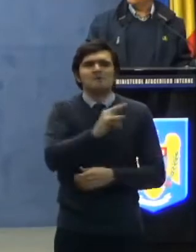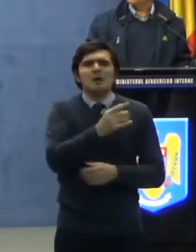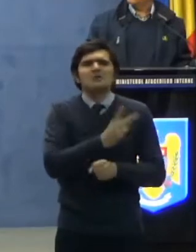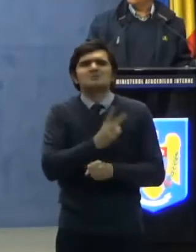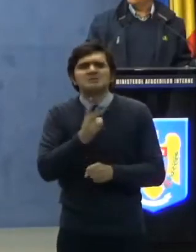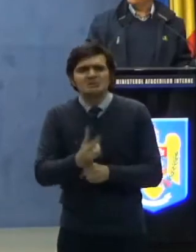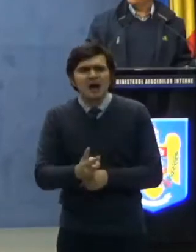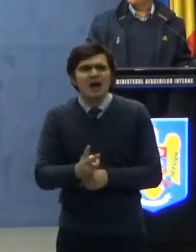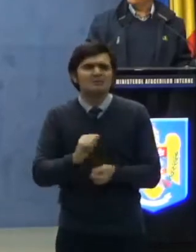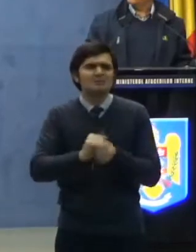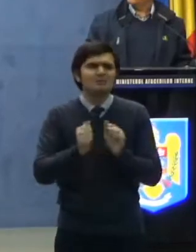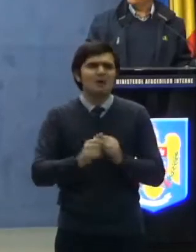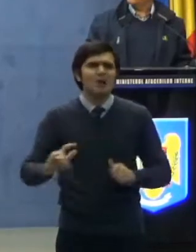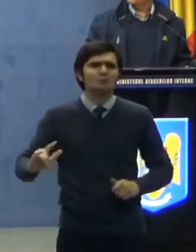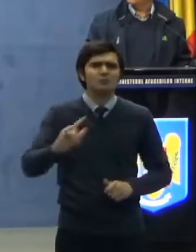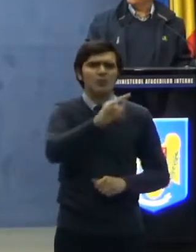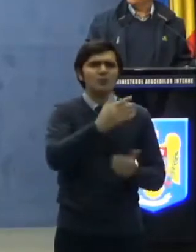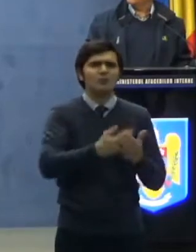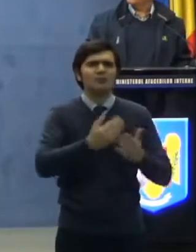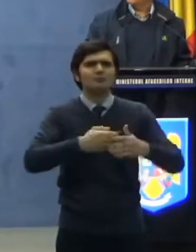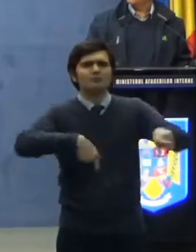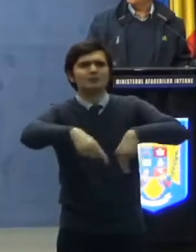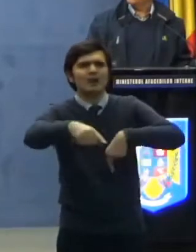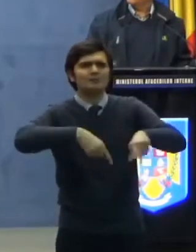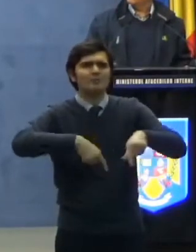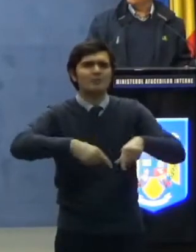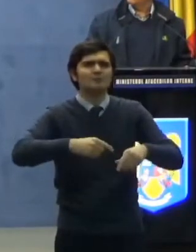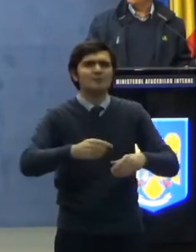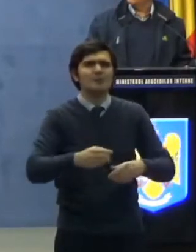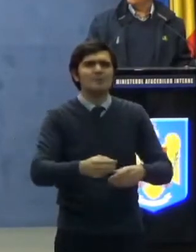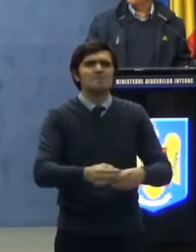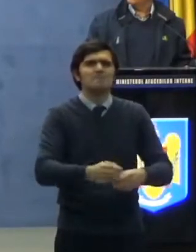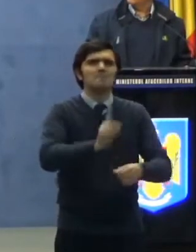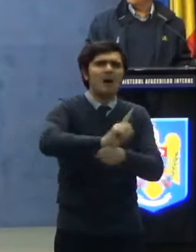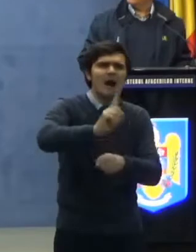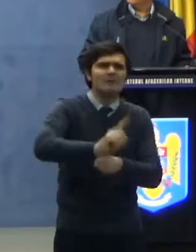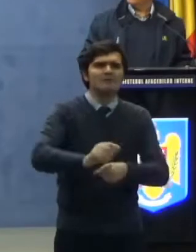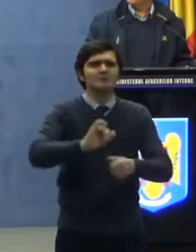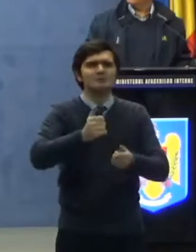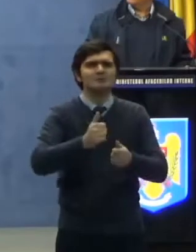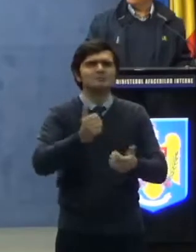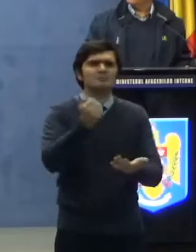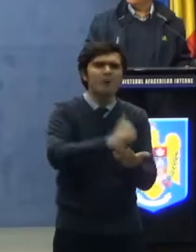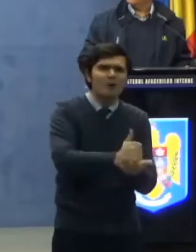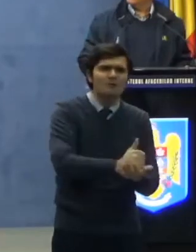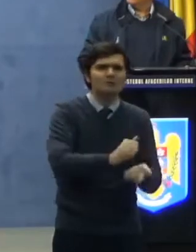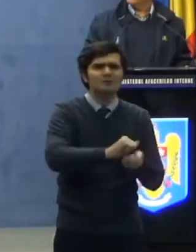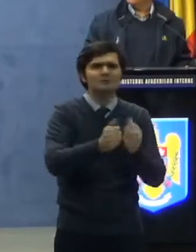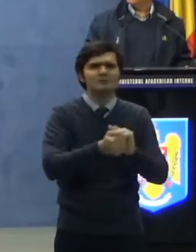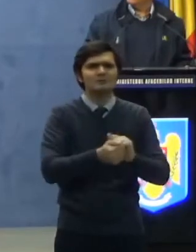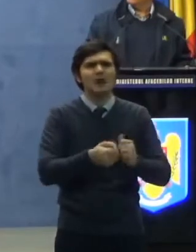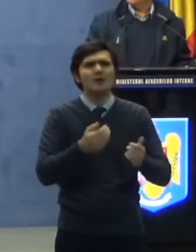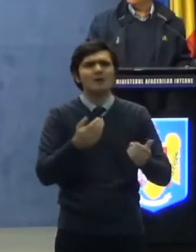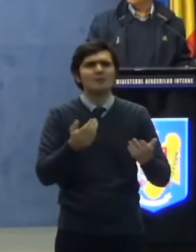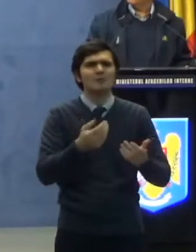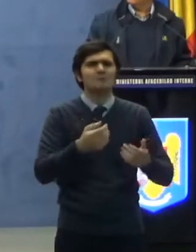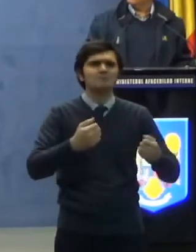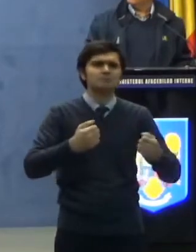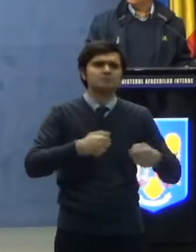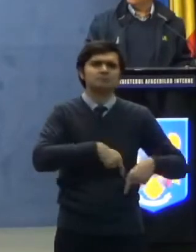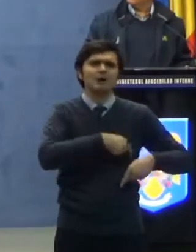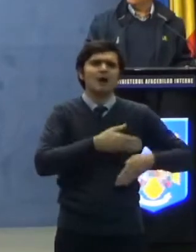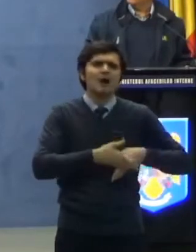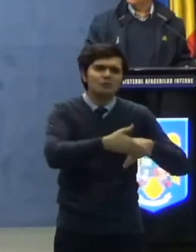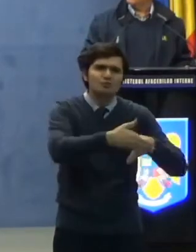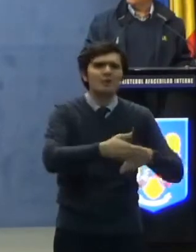zborurile de transport marfă și corespondență umanitare sau care asigură servicii